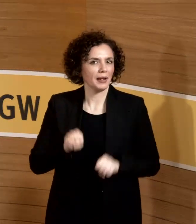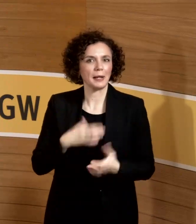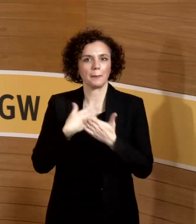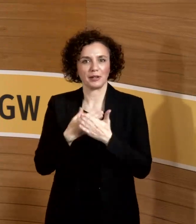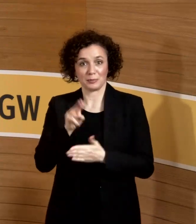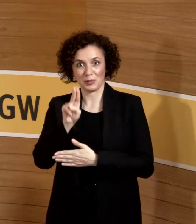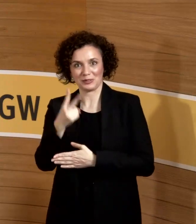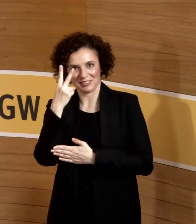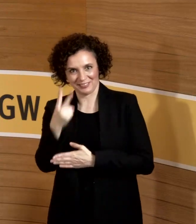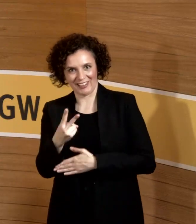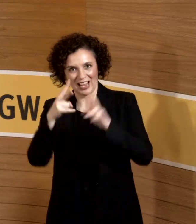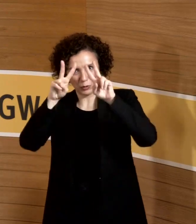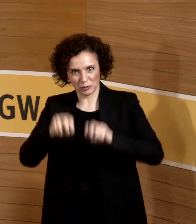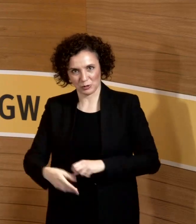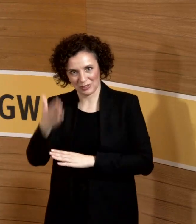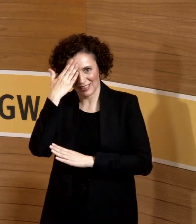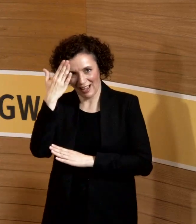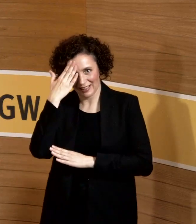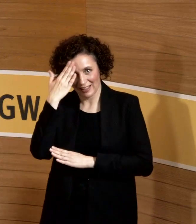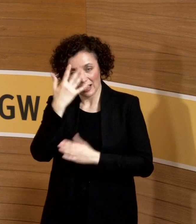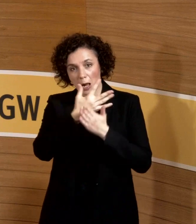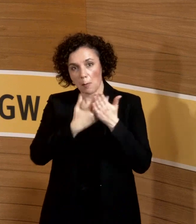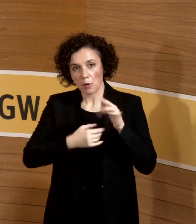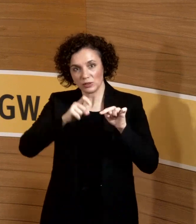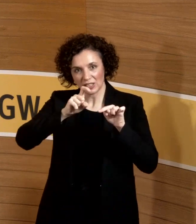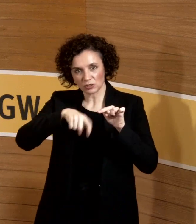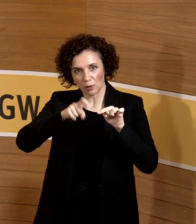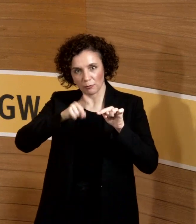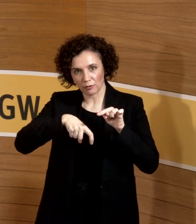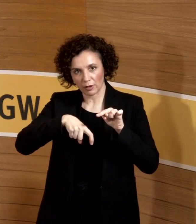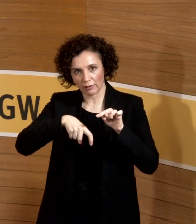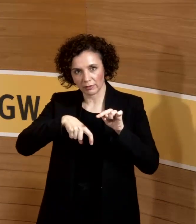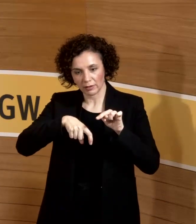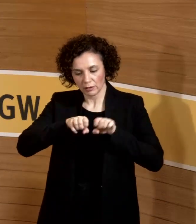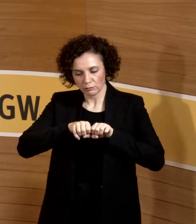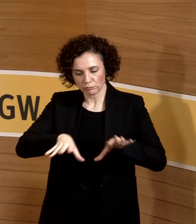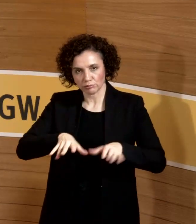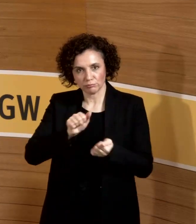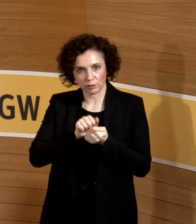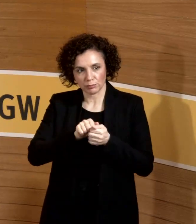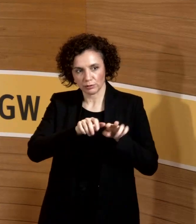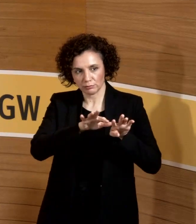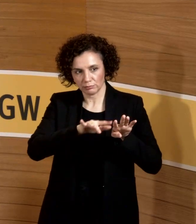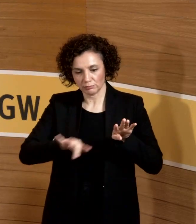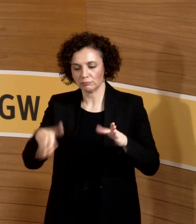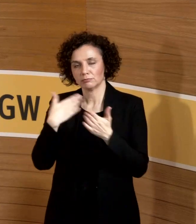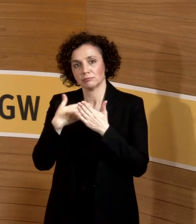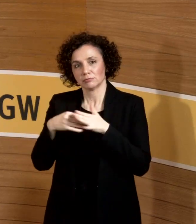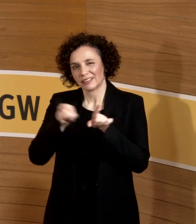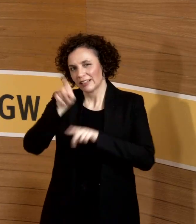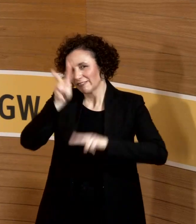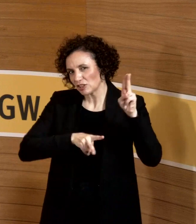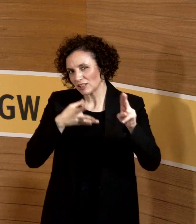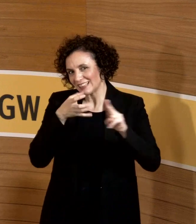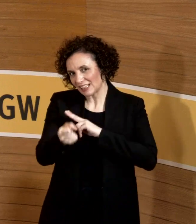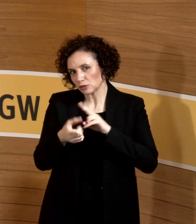Blutstropfen, aus einem Fließpapier, sozusagen ein paar Diagnostik von genetischen Erkrankungen durchgeführt werden beim Neugeborenen.